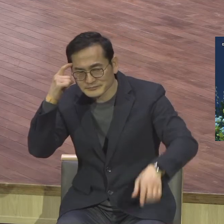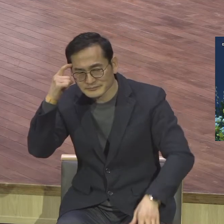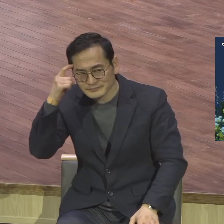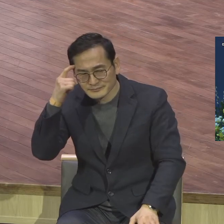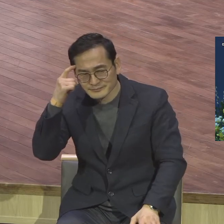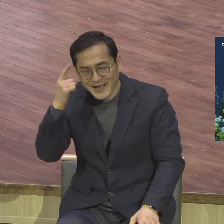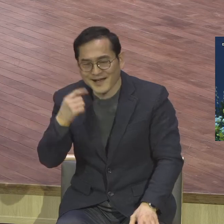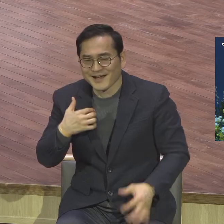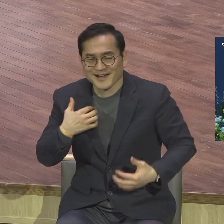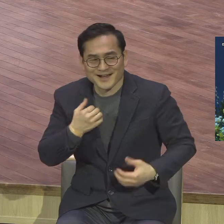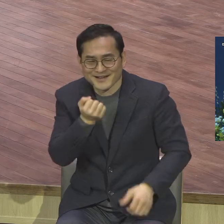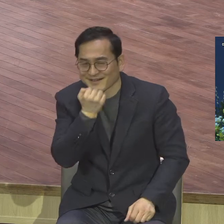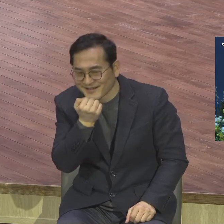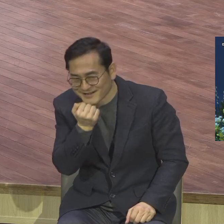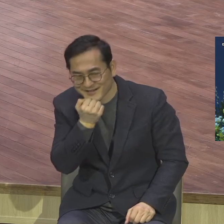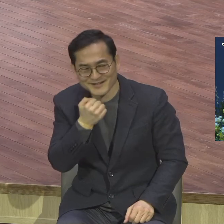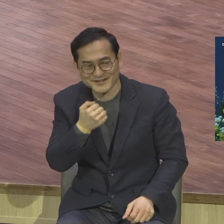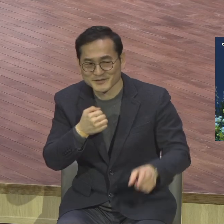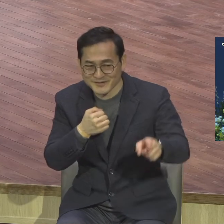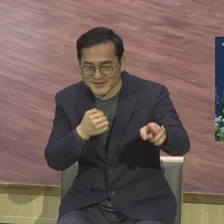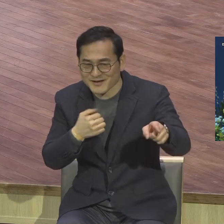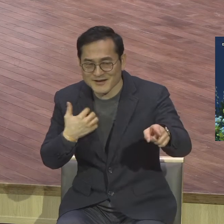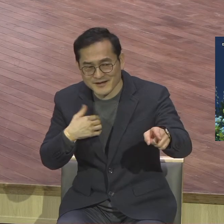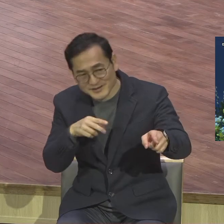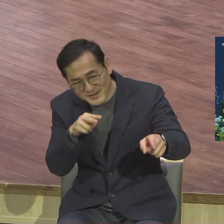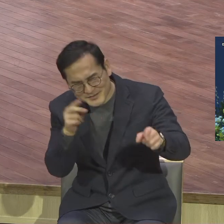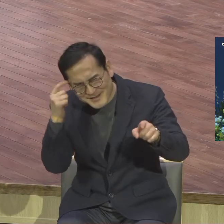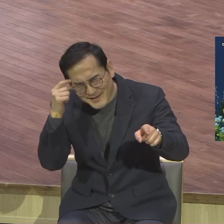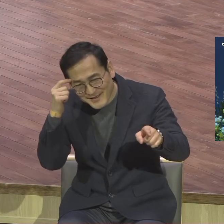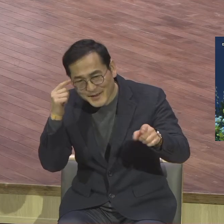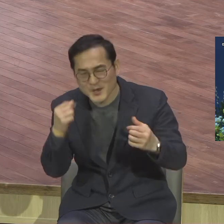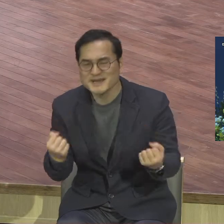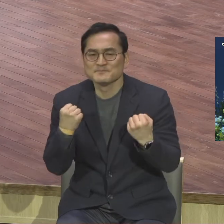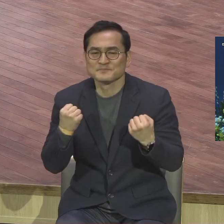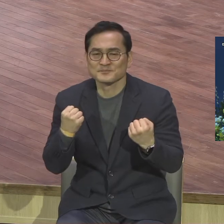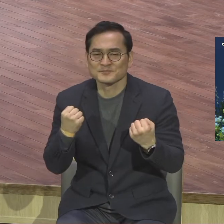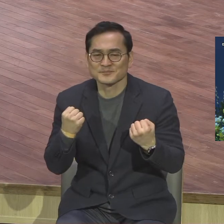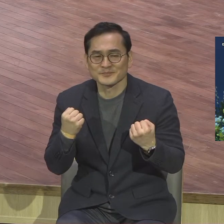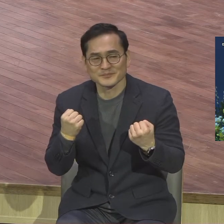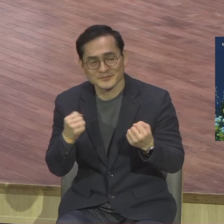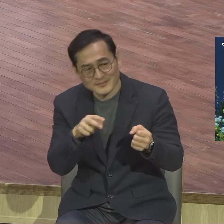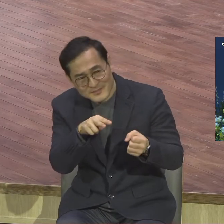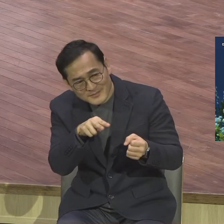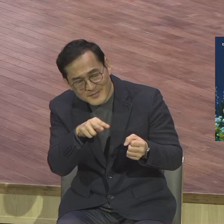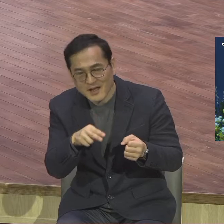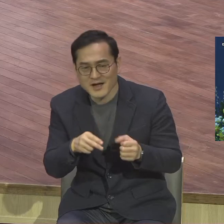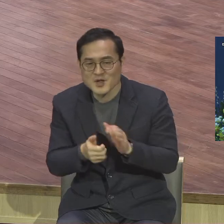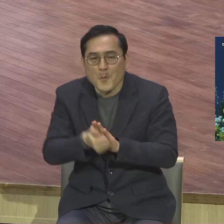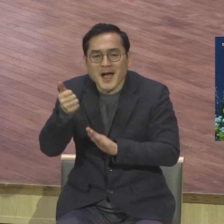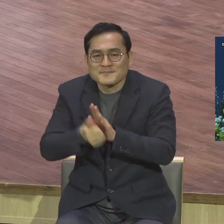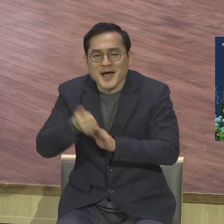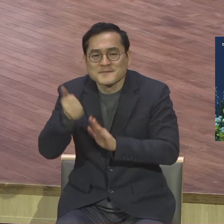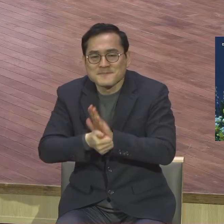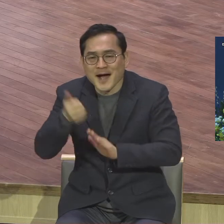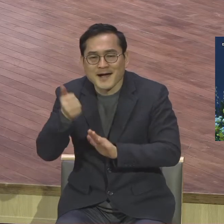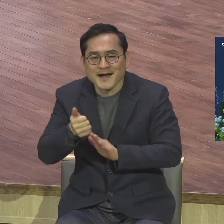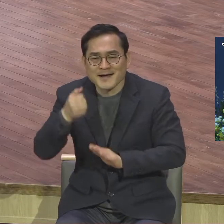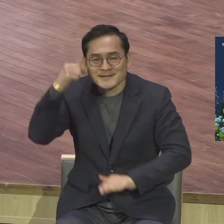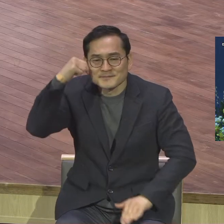나고 그 사람만 생각하면 막 힘이 나고 막 뭔가 소망이 보이고 아멘 그게 이제 복음